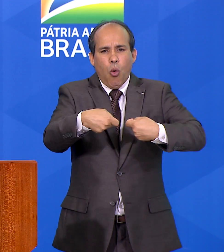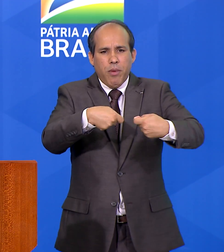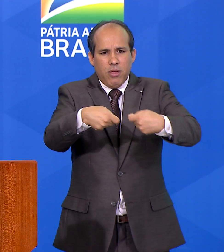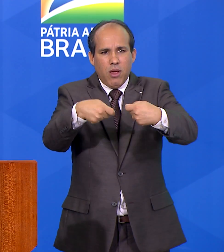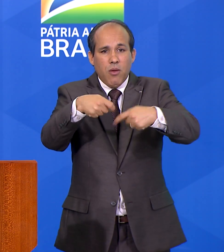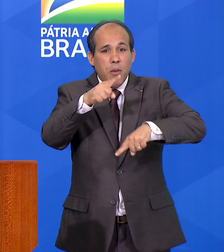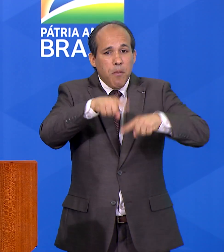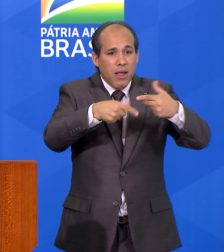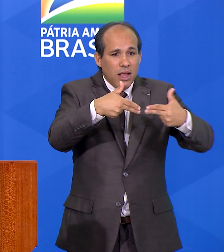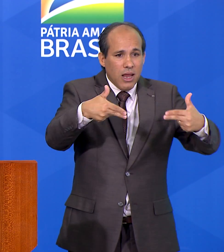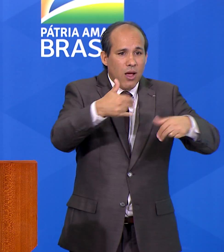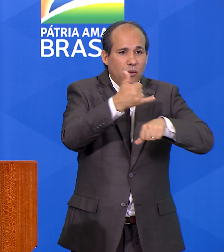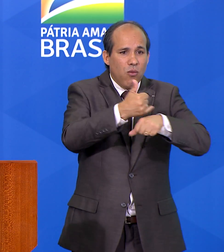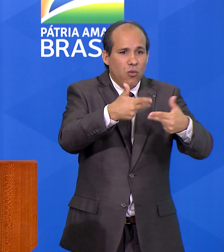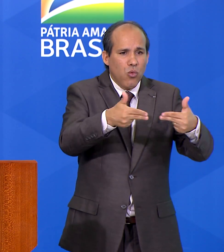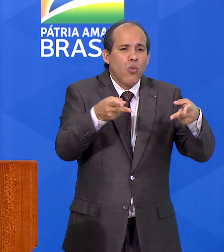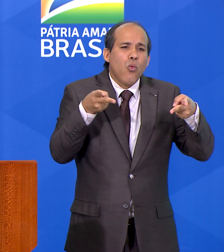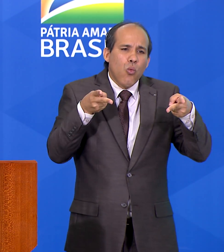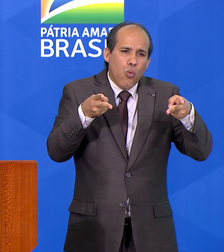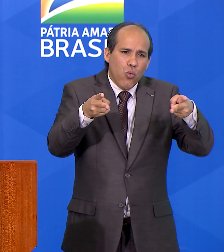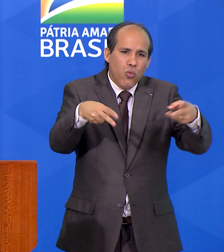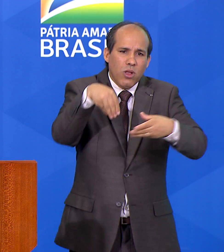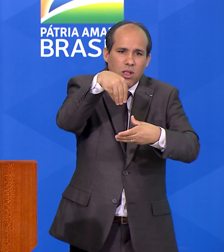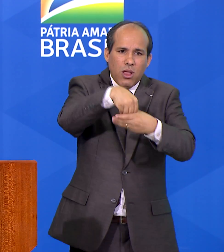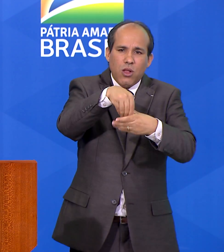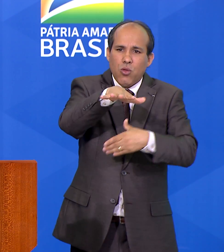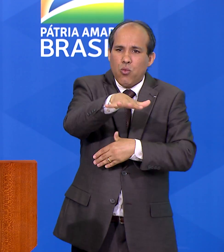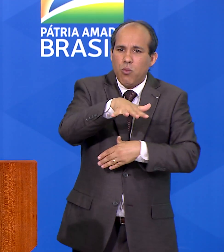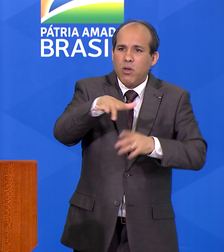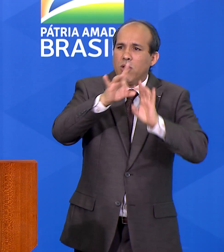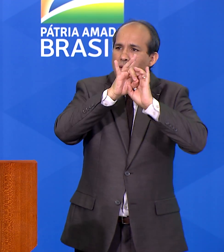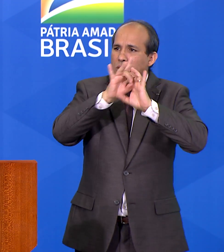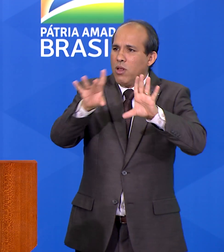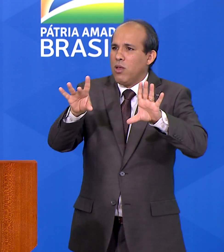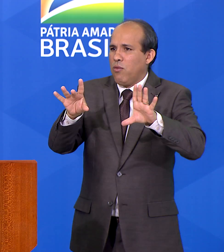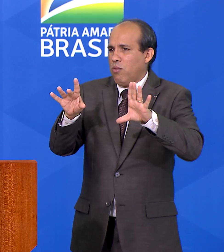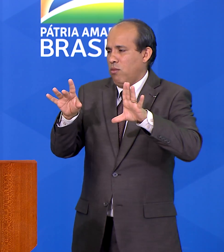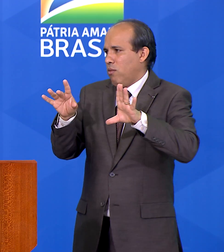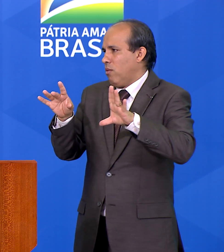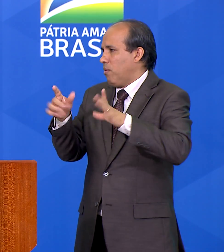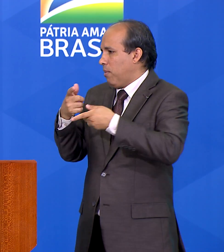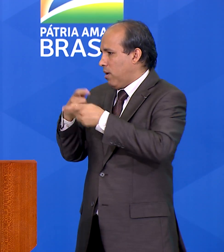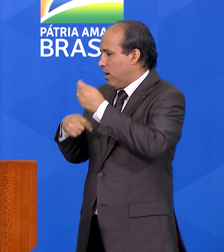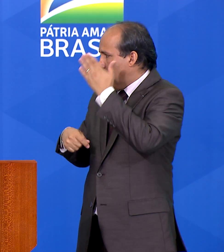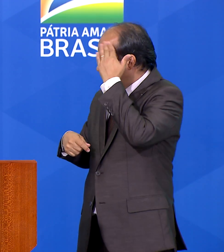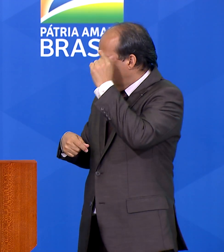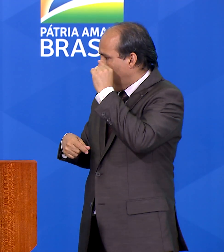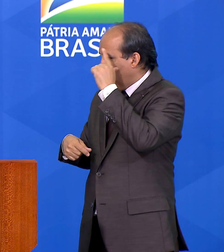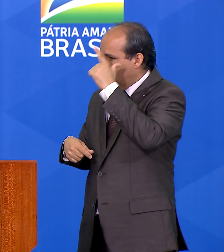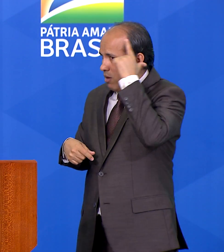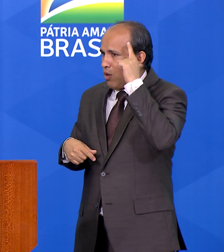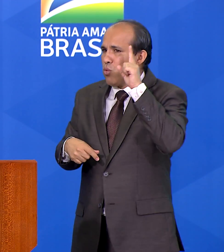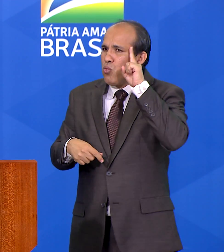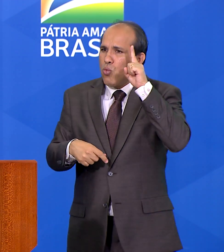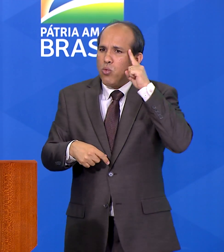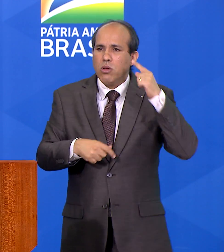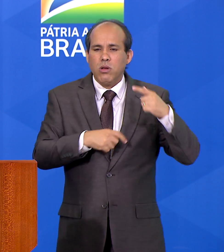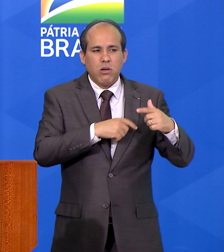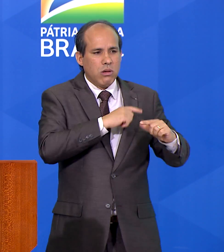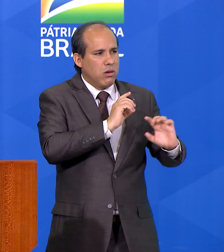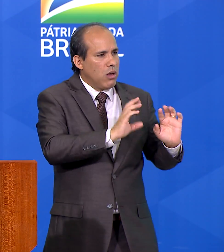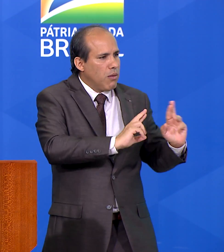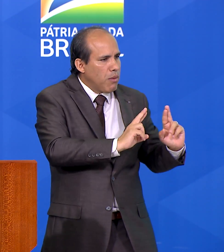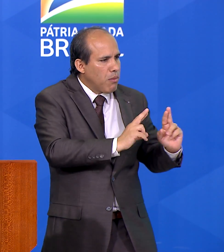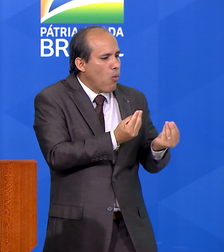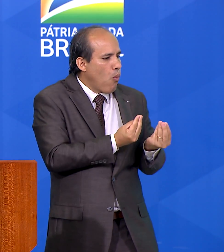circulando em ambiente de livre mercado, ministro Paulo Guedes. Trabalhamos por isso todos os dias no Ministério da